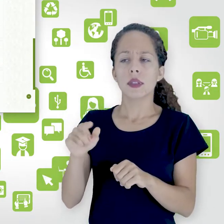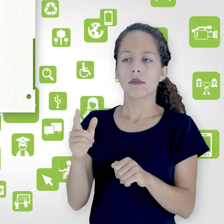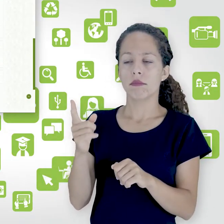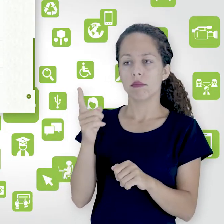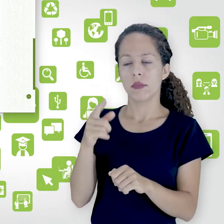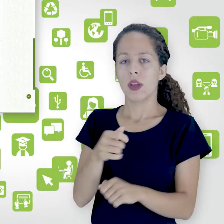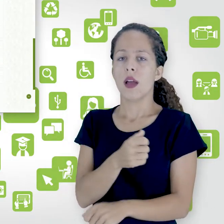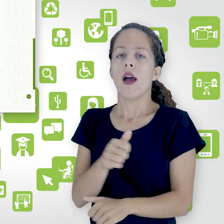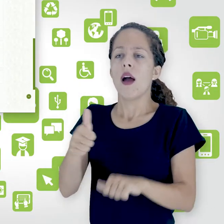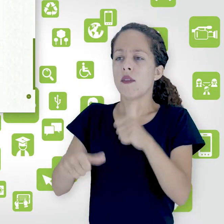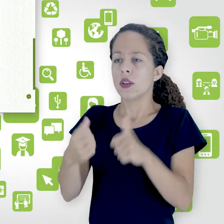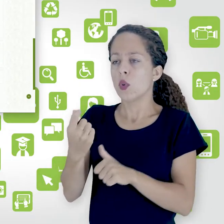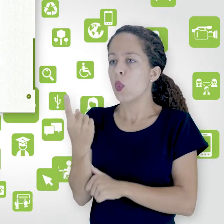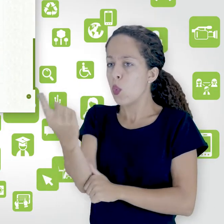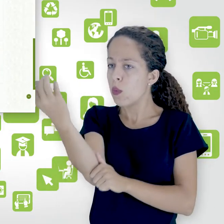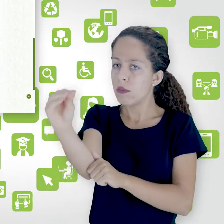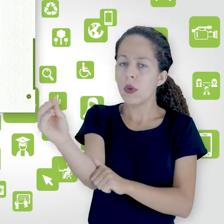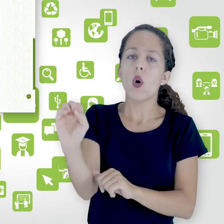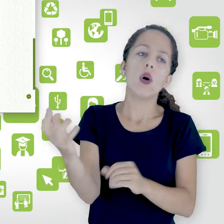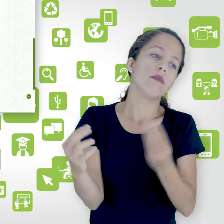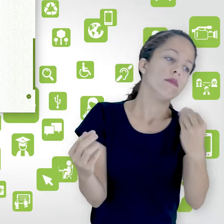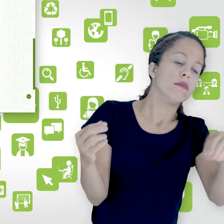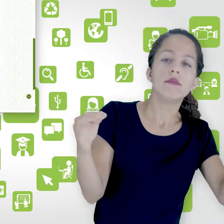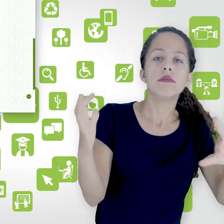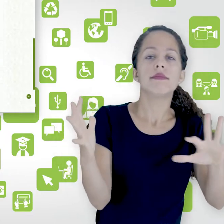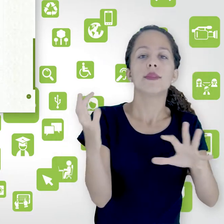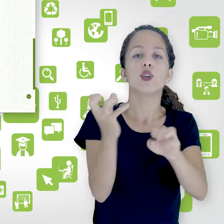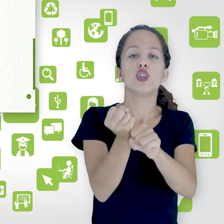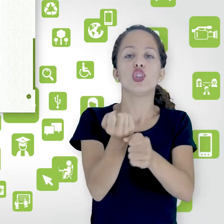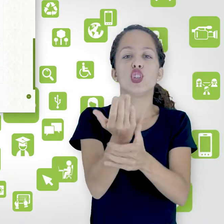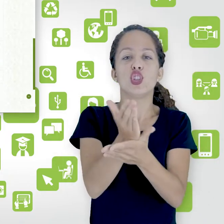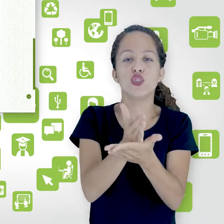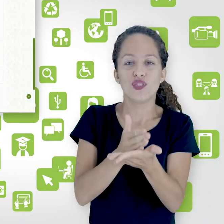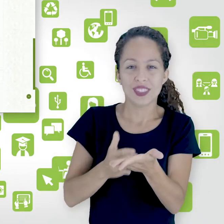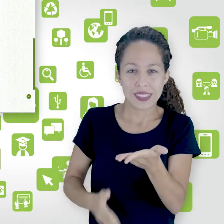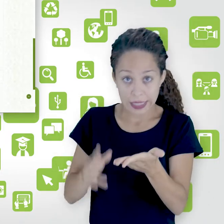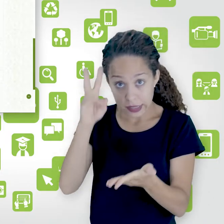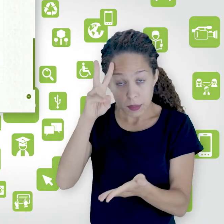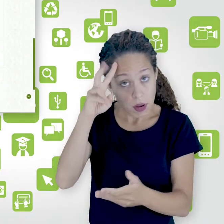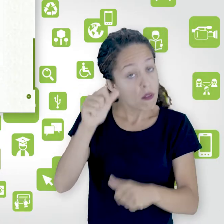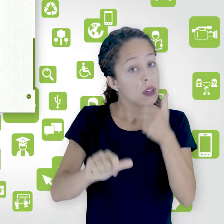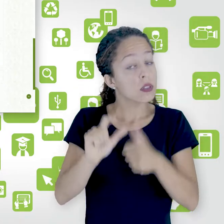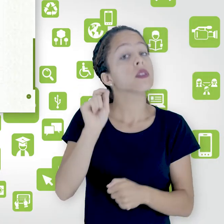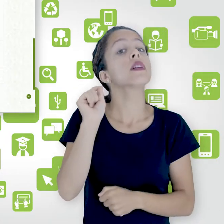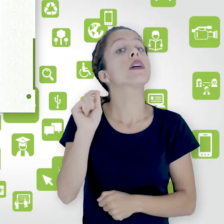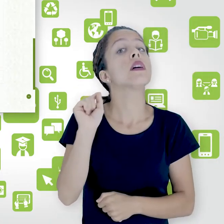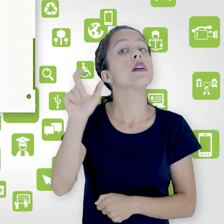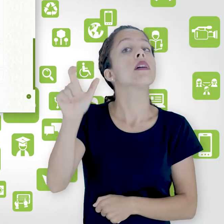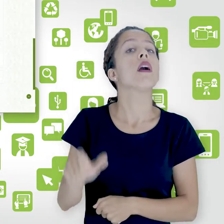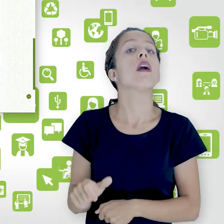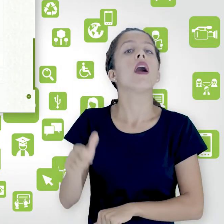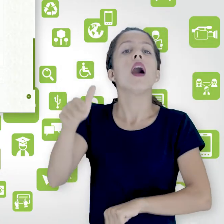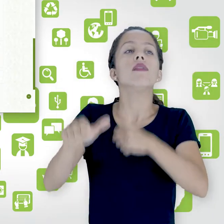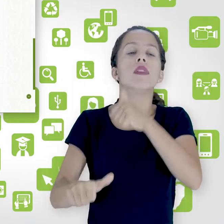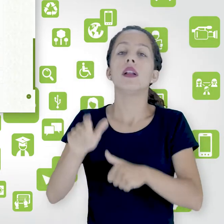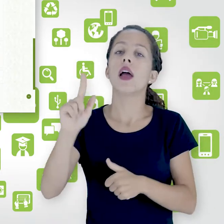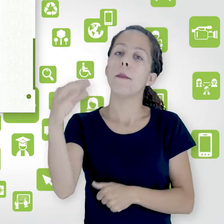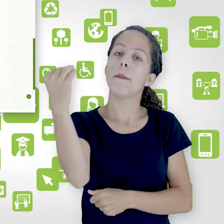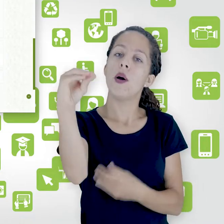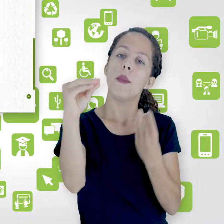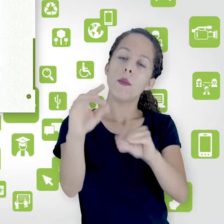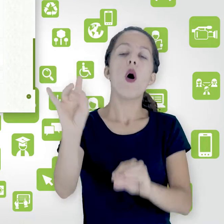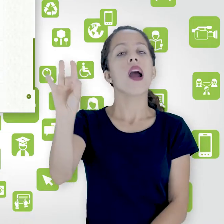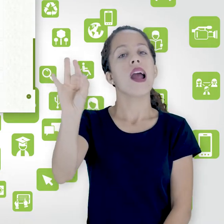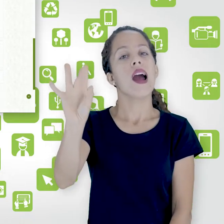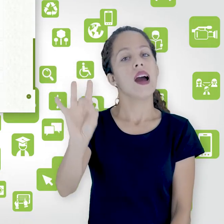das avaliações a soma das avaliações porque lembre-se que quem vai fazer avaliação vai avaliar cada uma das postagens